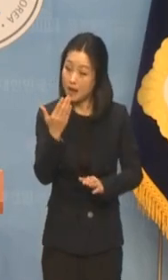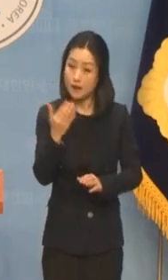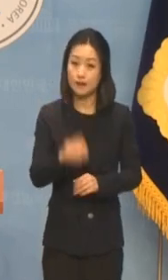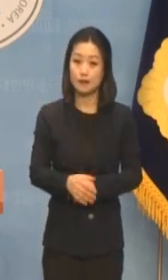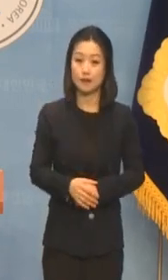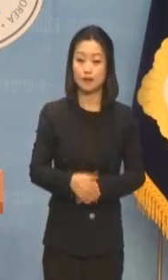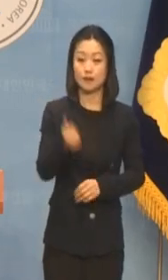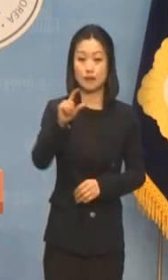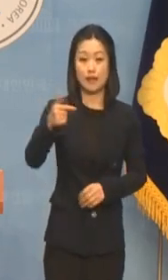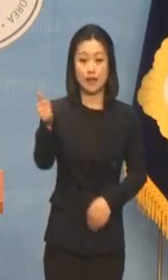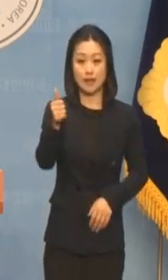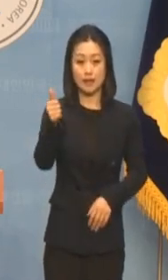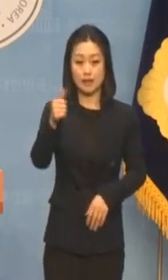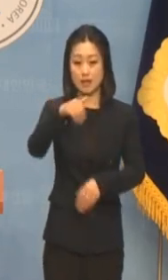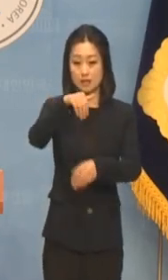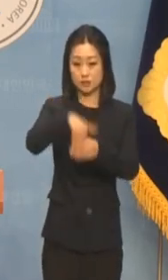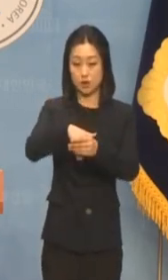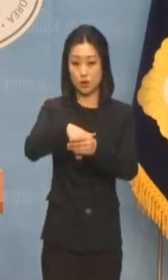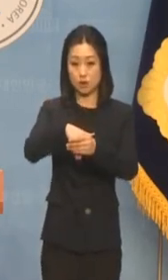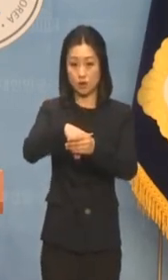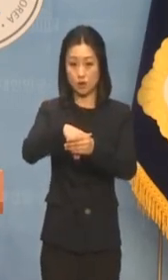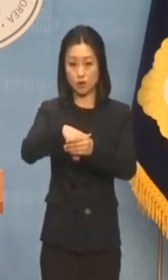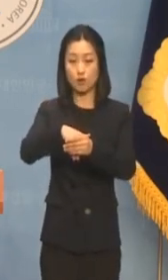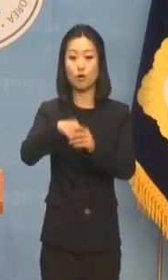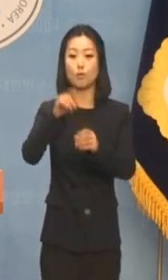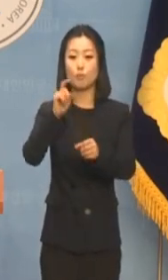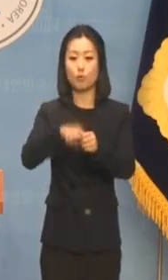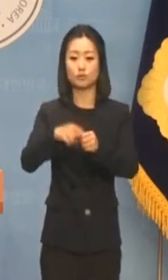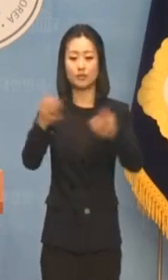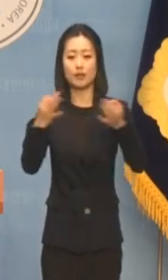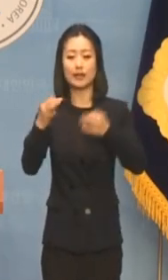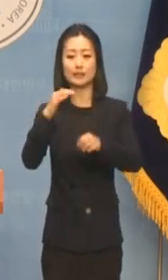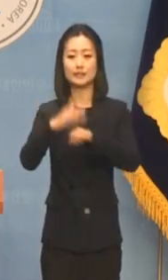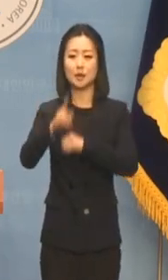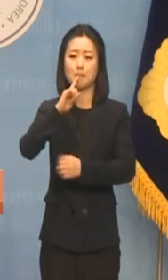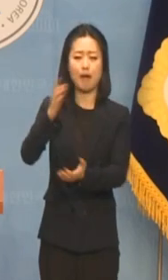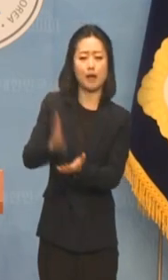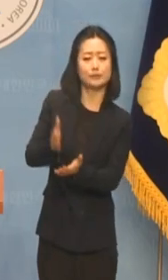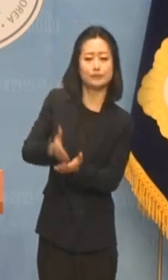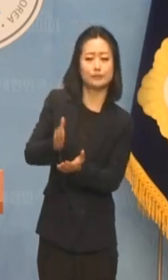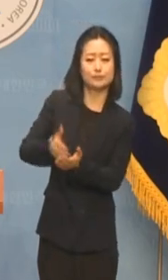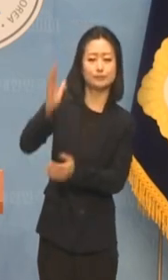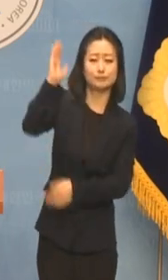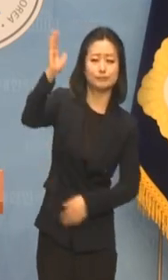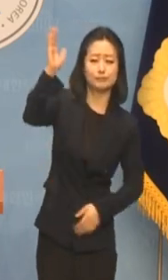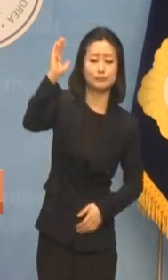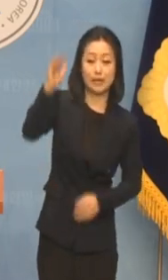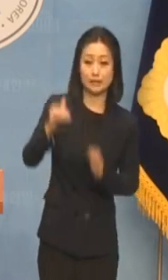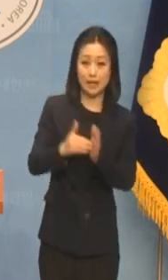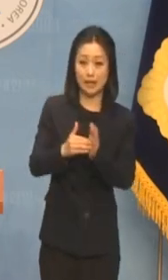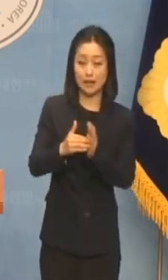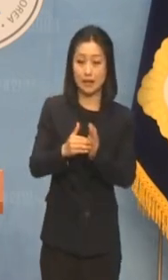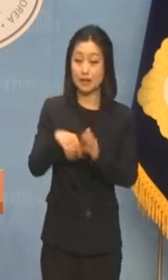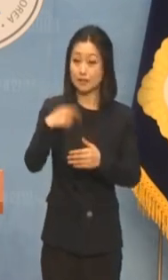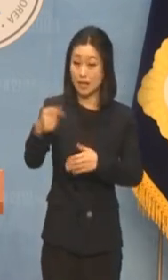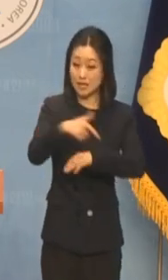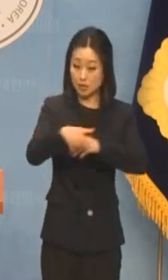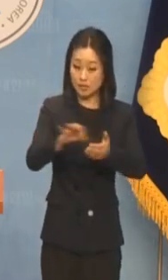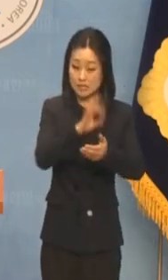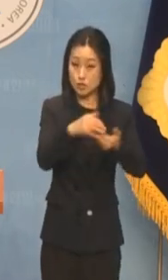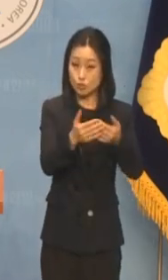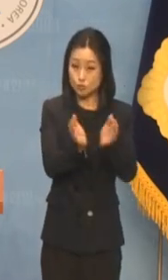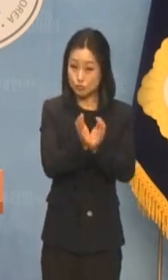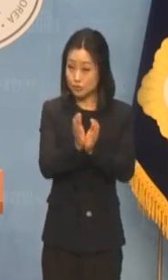위원장이 연일 총선용 감세 공략을 남발하고 있습니다. 과연 기재부는 이 청구서를 어떻게